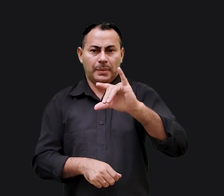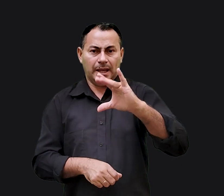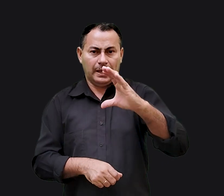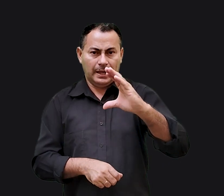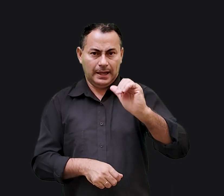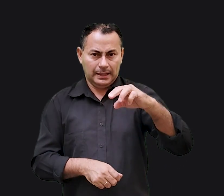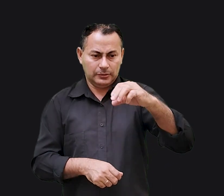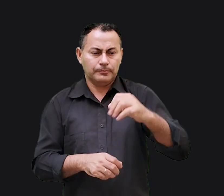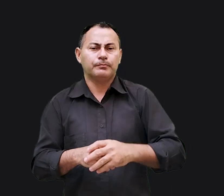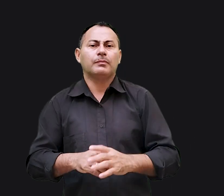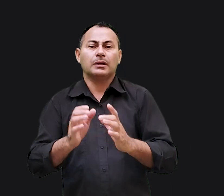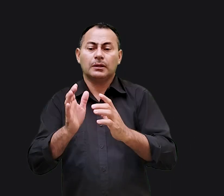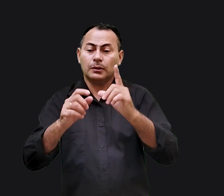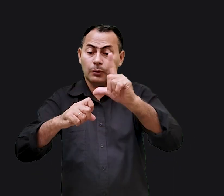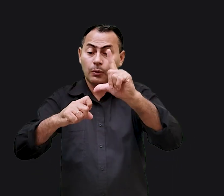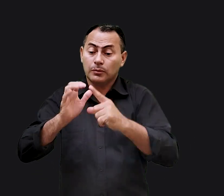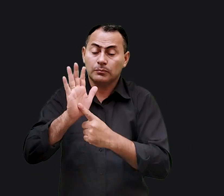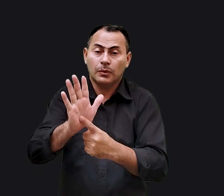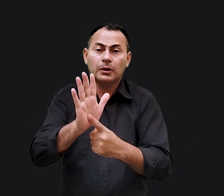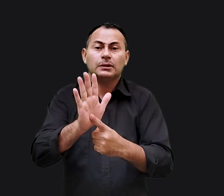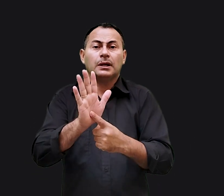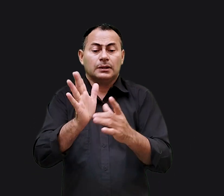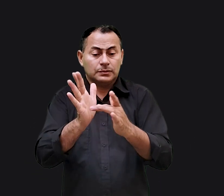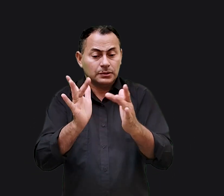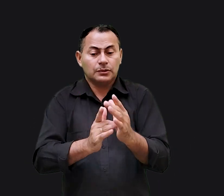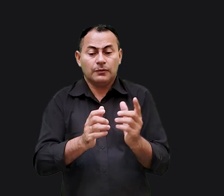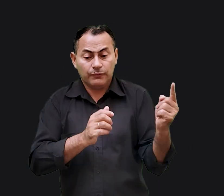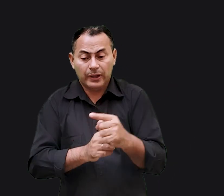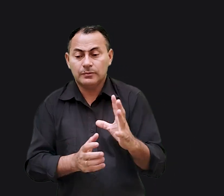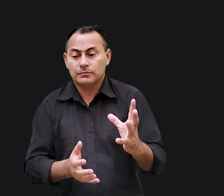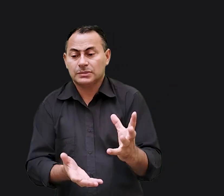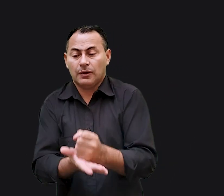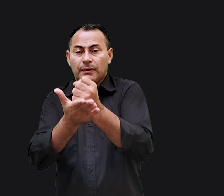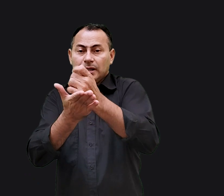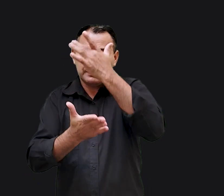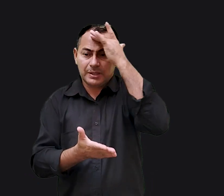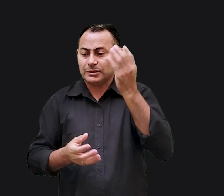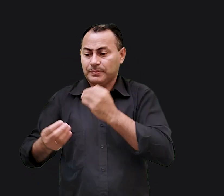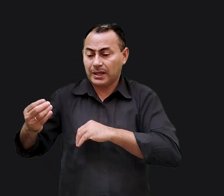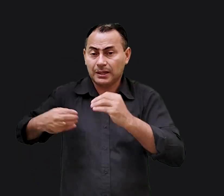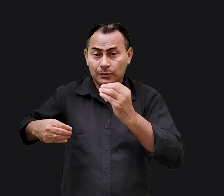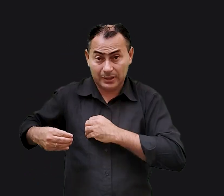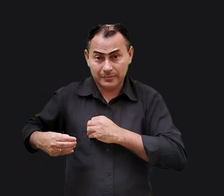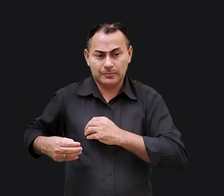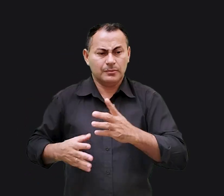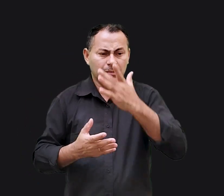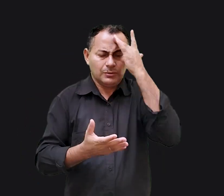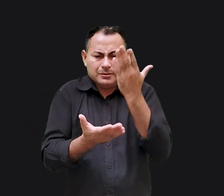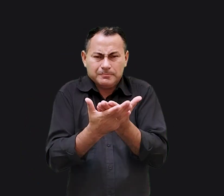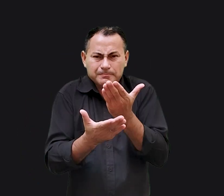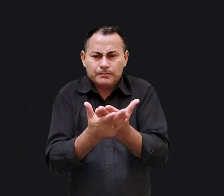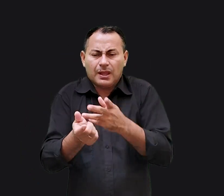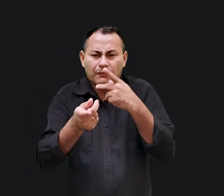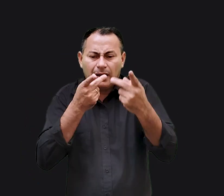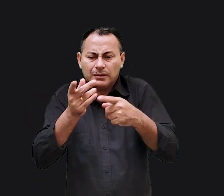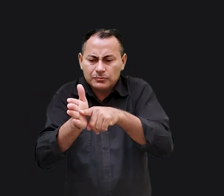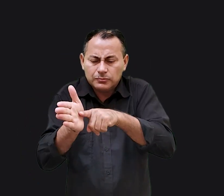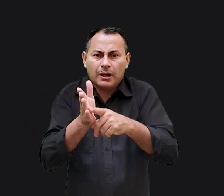Jesus era o filho do homem que veio buscar e salvar o perdido. Muitos estudiosos acreditam que esta citação